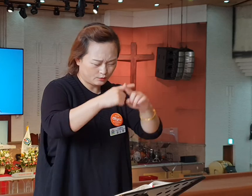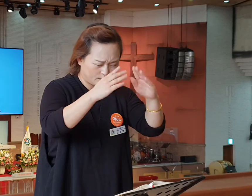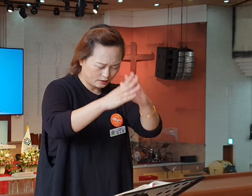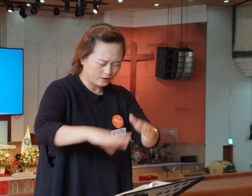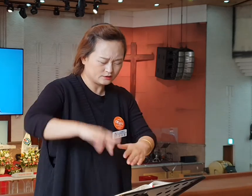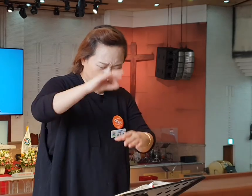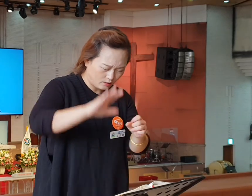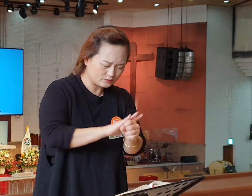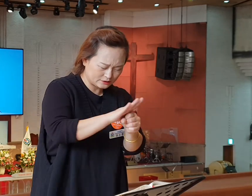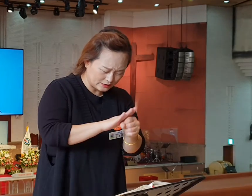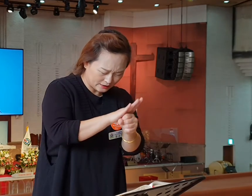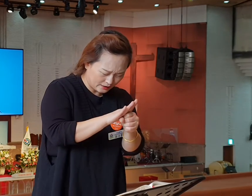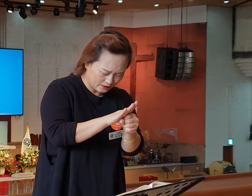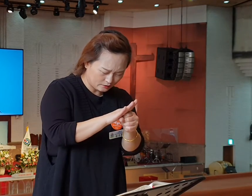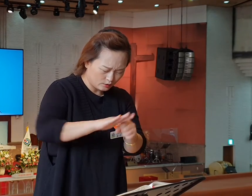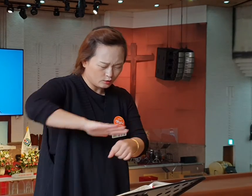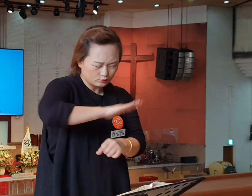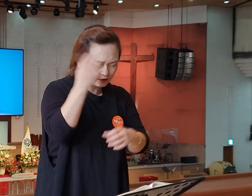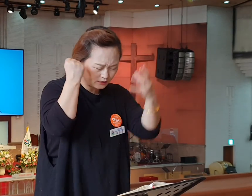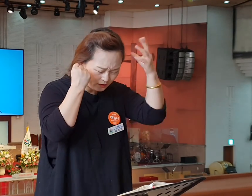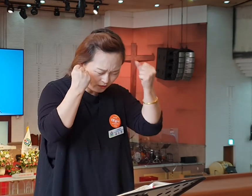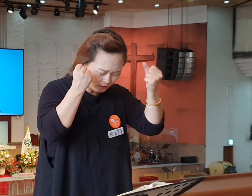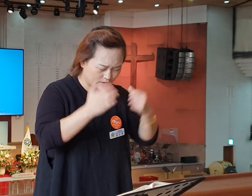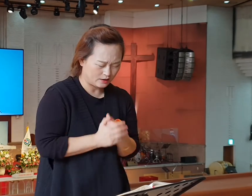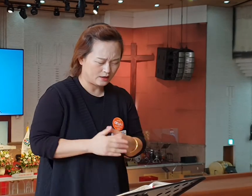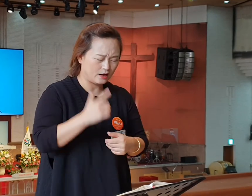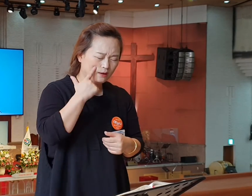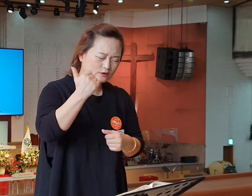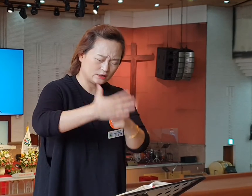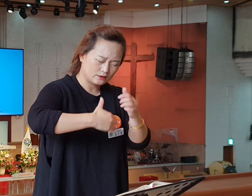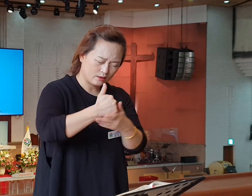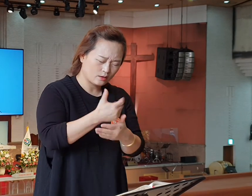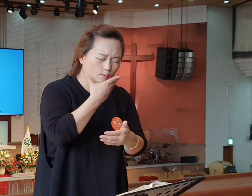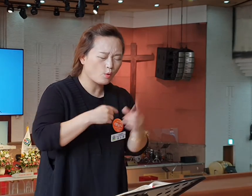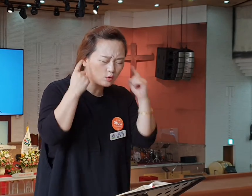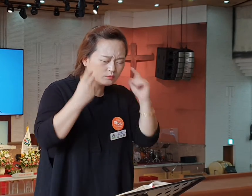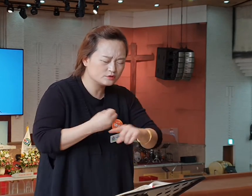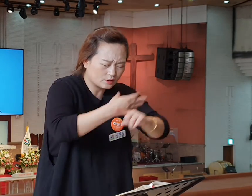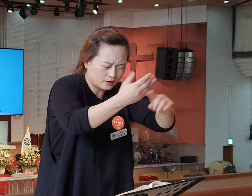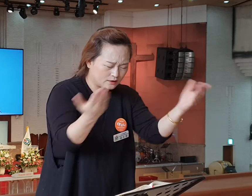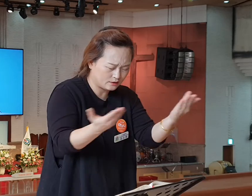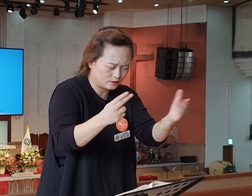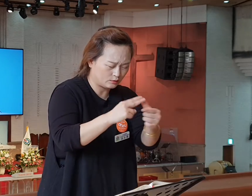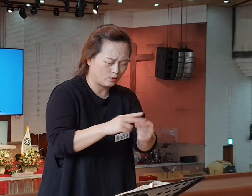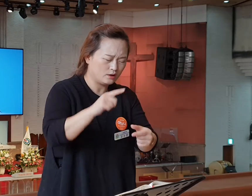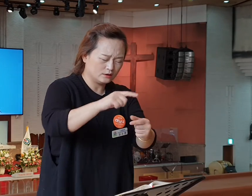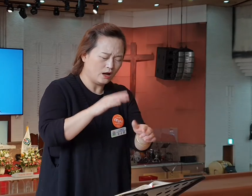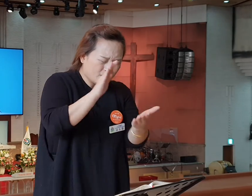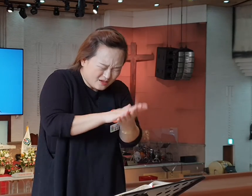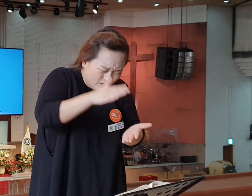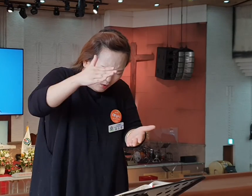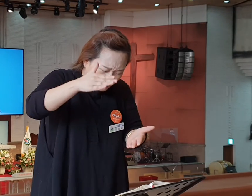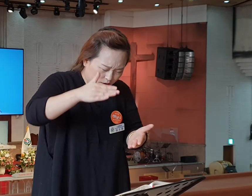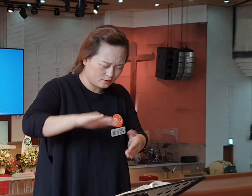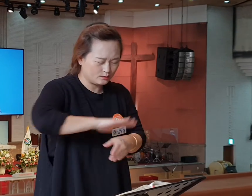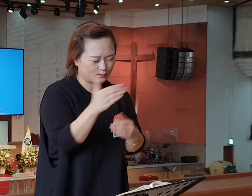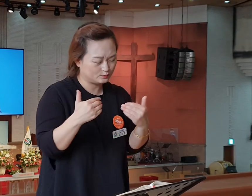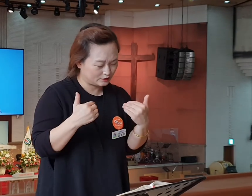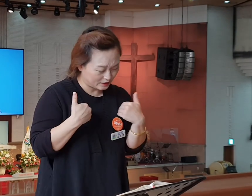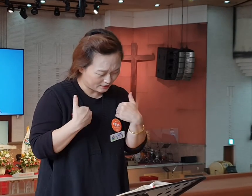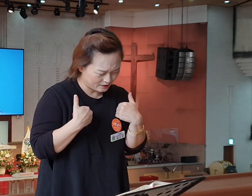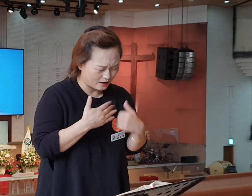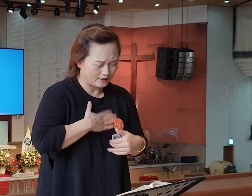사람을 행했던 처음 행위를 우리가 기억합니다. 아버지나님 복음 전하는 일들과 아버지나님 그 열정과 뜨거움이 우리가